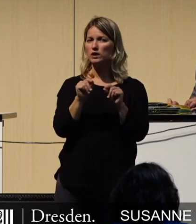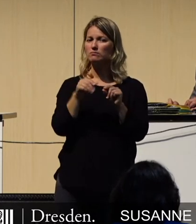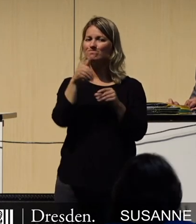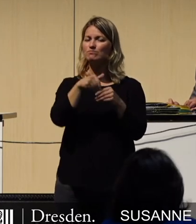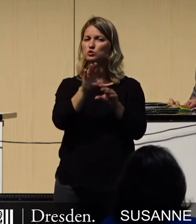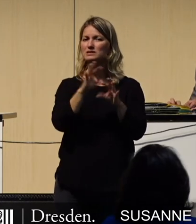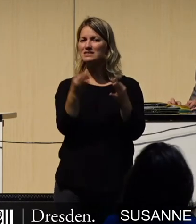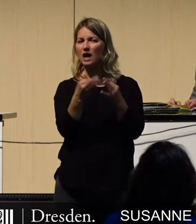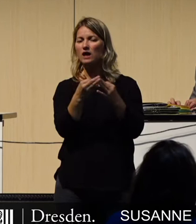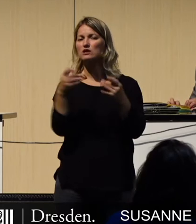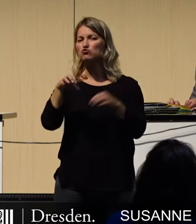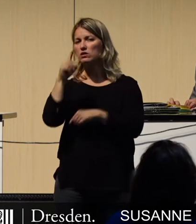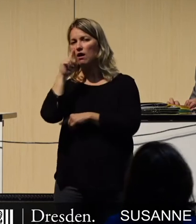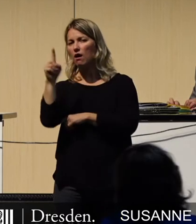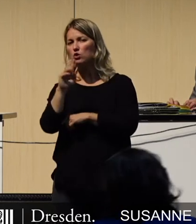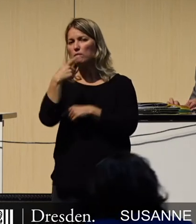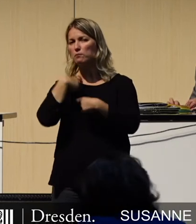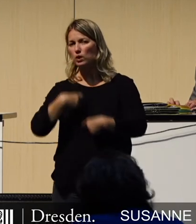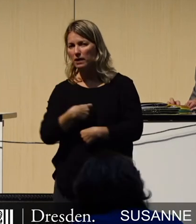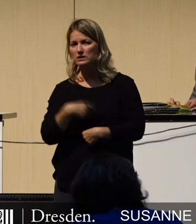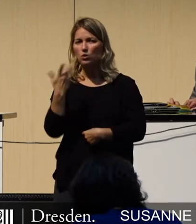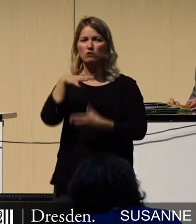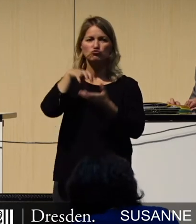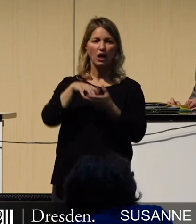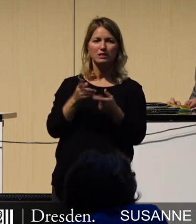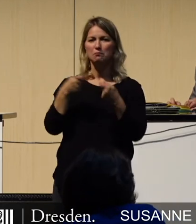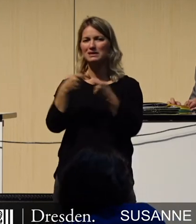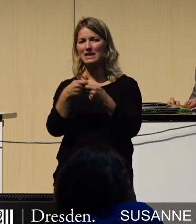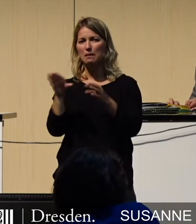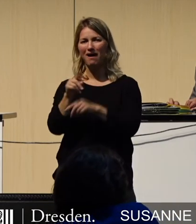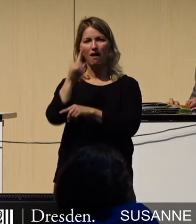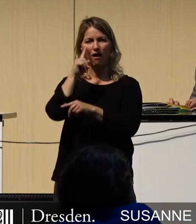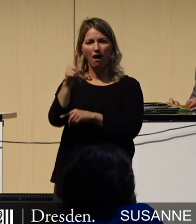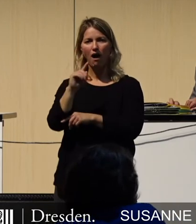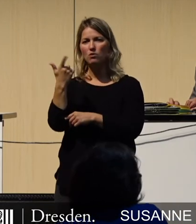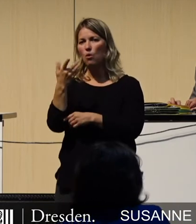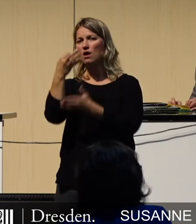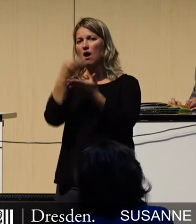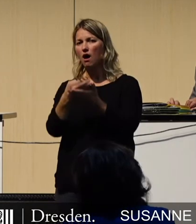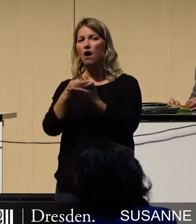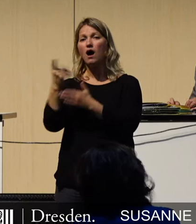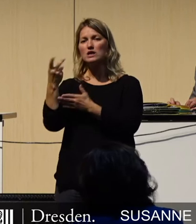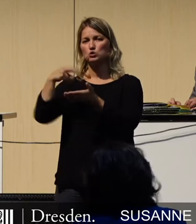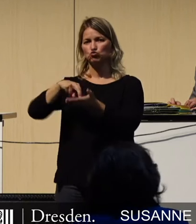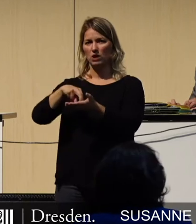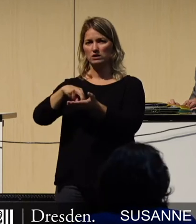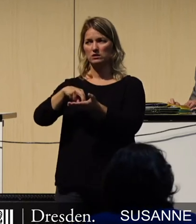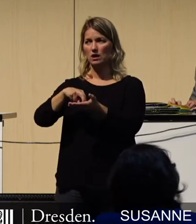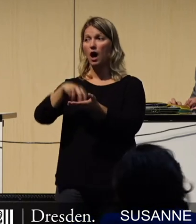der Stadtrat, der Oberbürgermeister, ein Stadtbezirksbeirat oder ein Ortschaftsrat zuständig ist, mit Ausnahme von